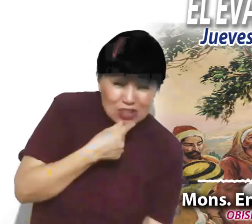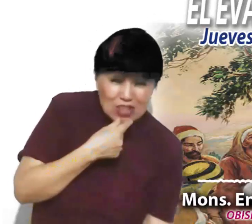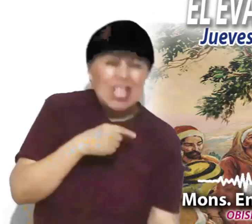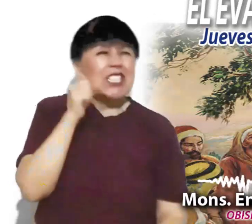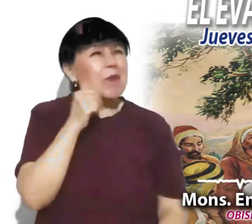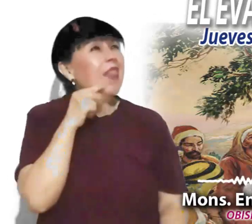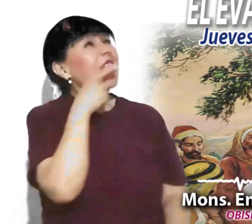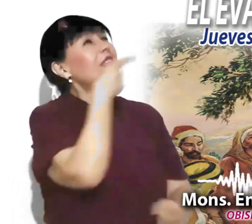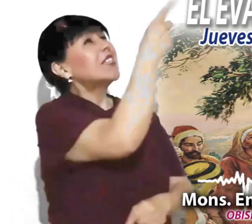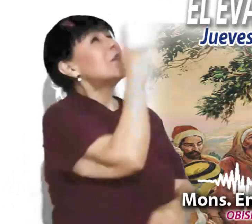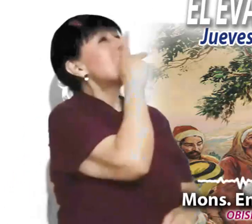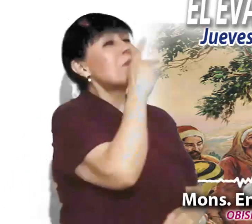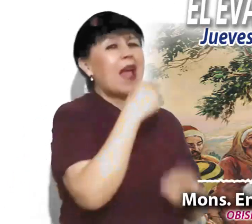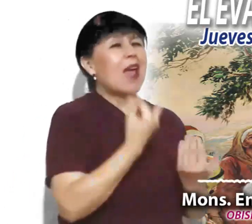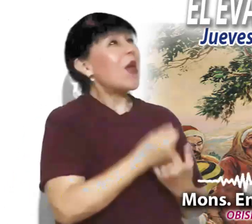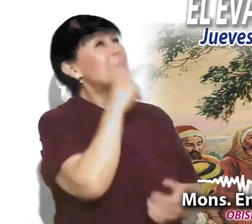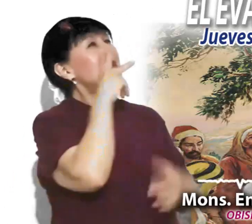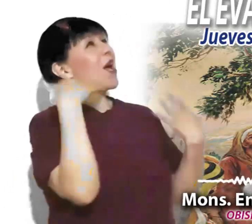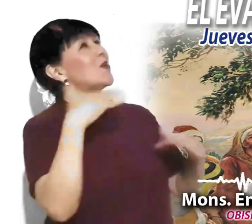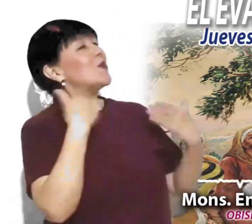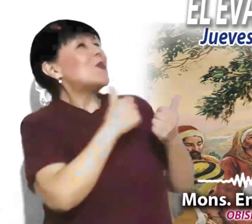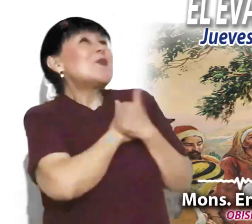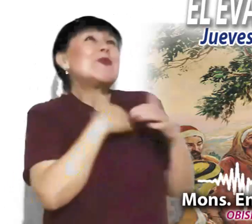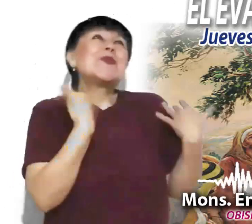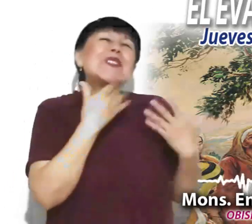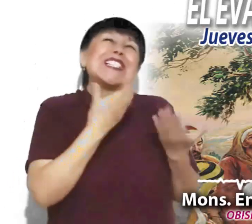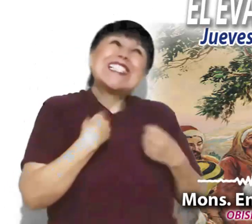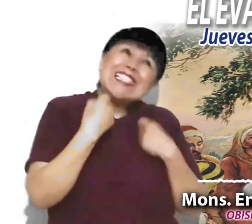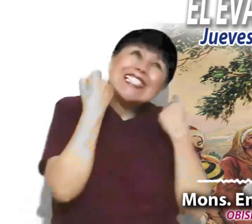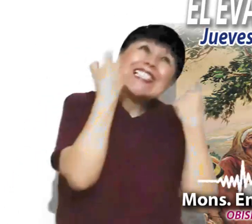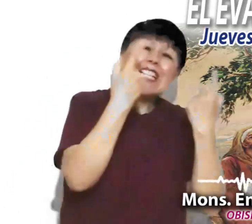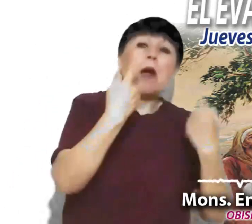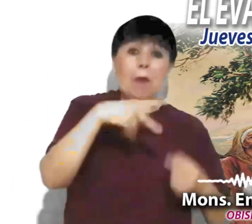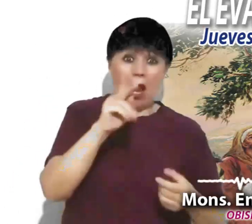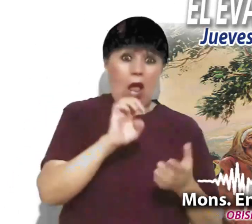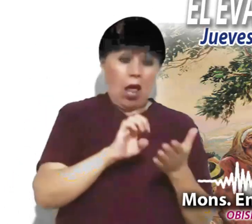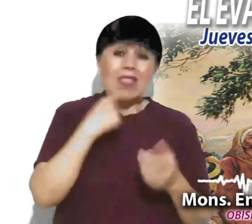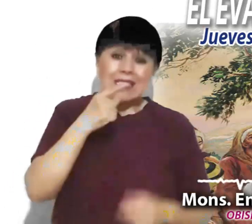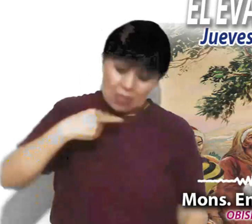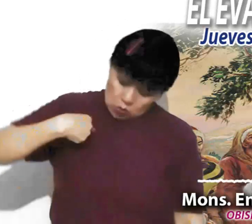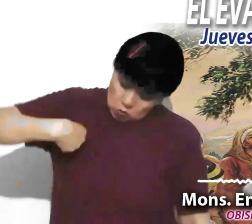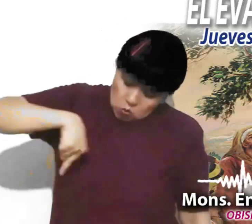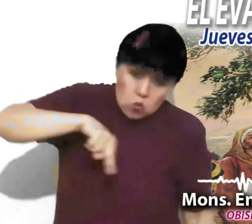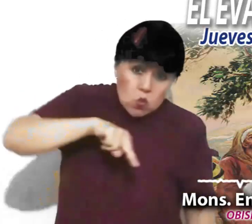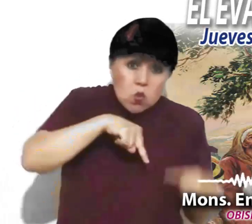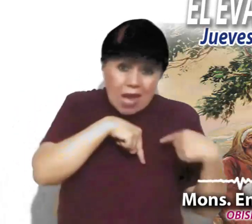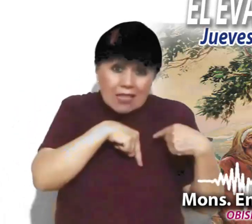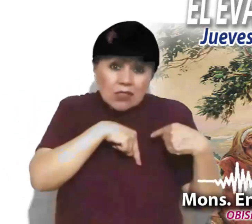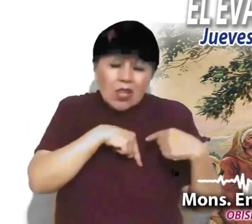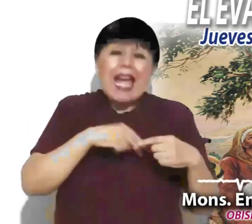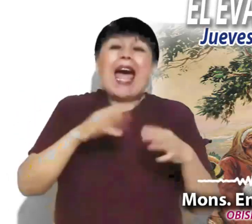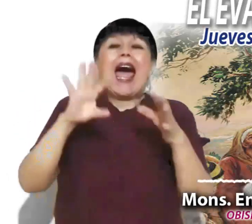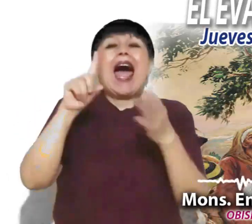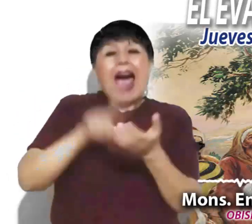para expresarle el reconocimiento y amor. Pero al decir nuestro, nos abrimos a la